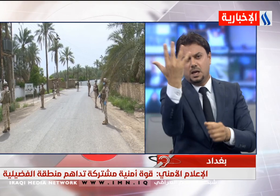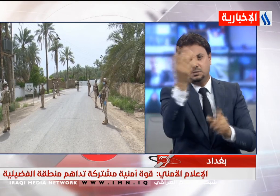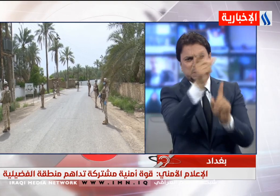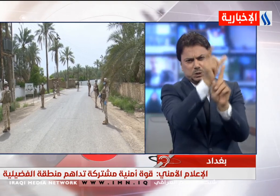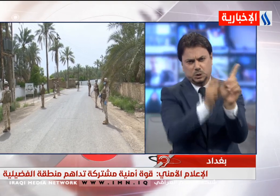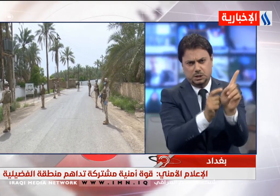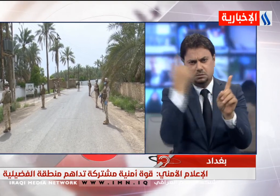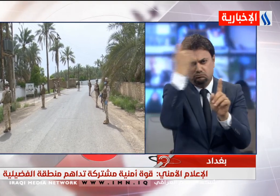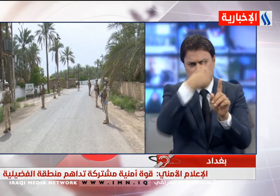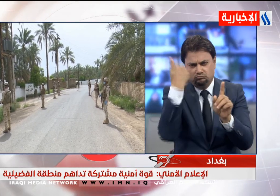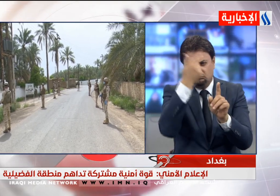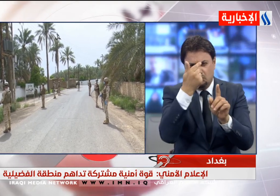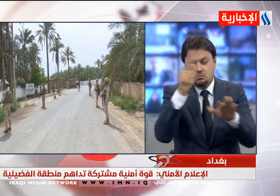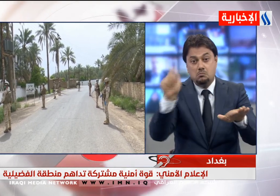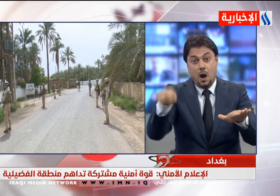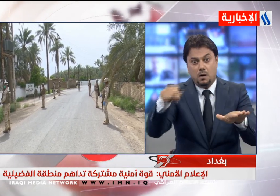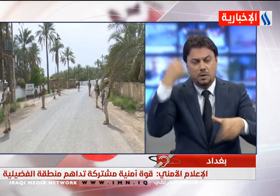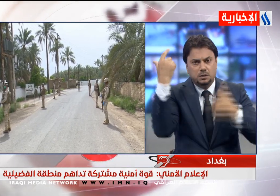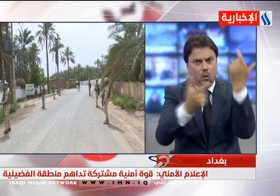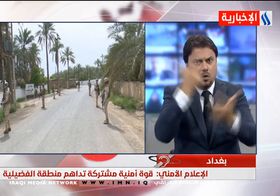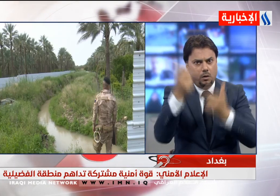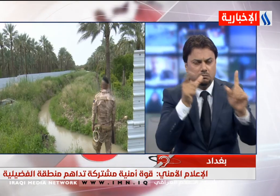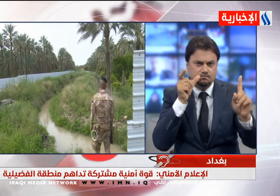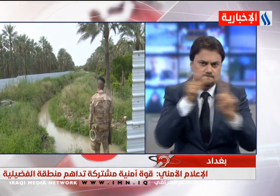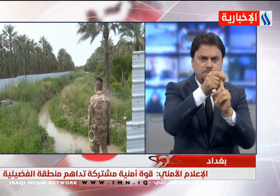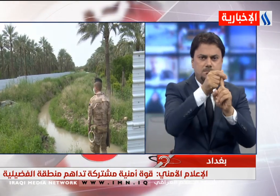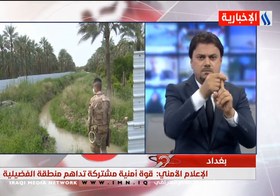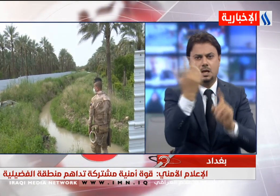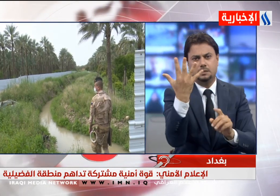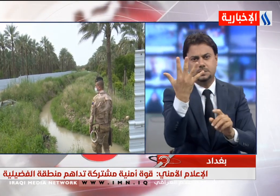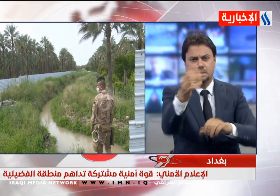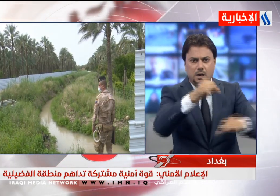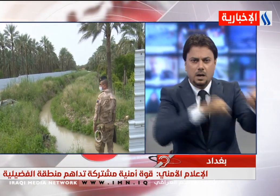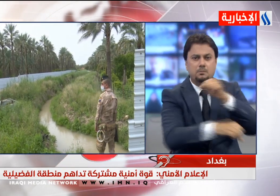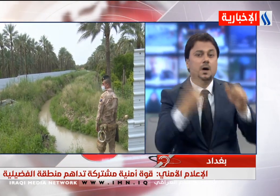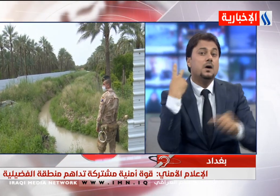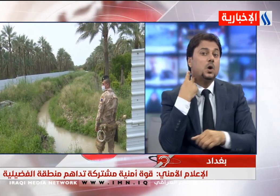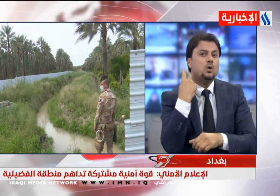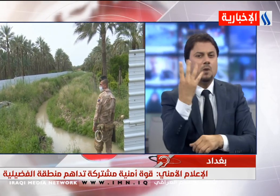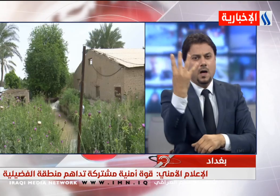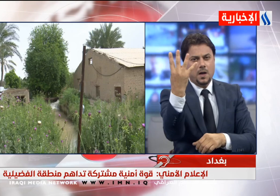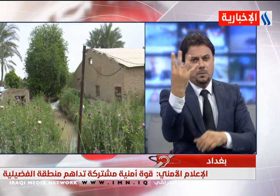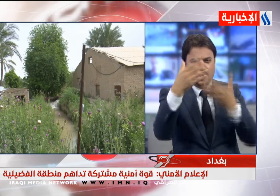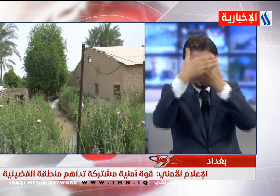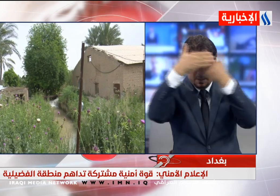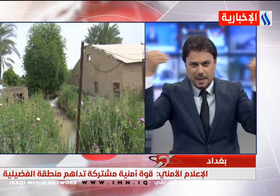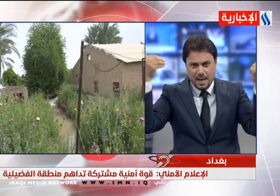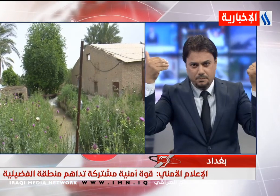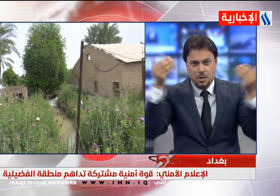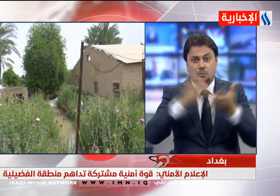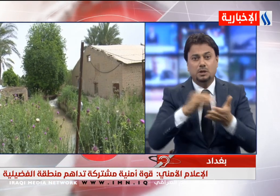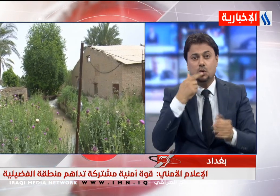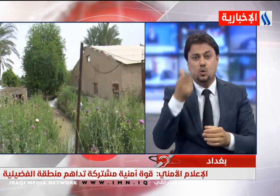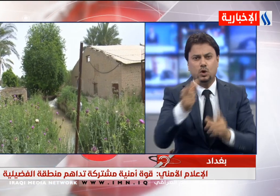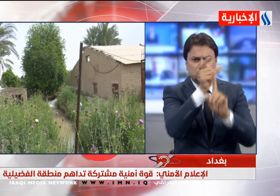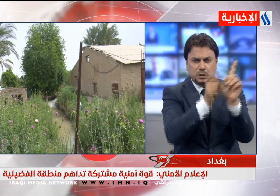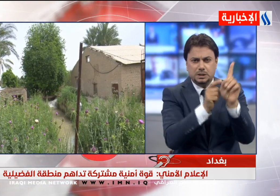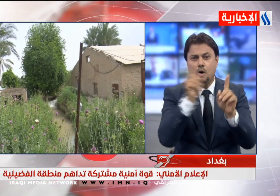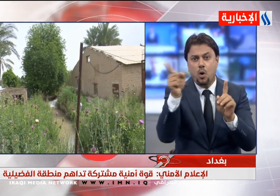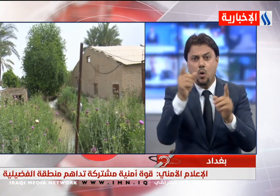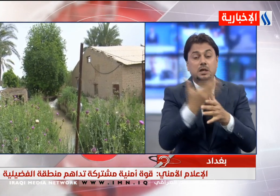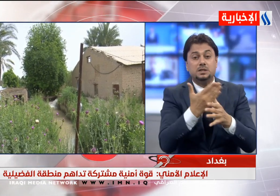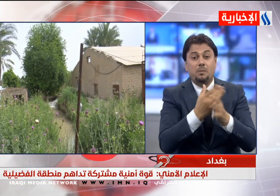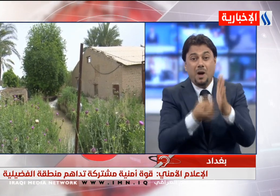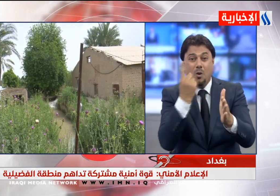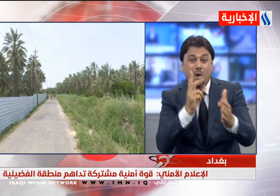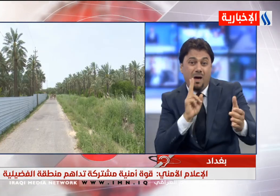متهمين مطلوبين للقضاء وفق المادة أربع إرهاب وأقام أحد المتهمين المطلوبين بفتح